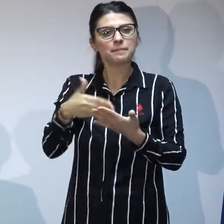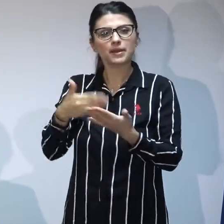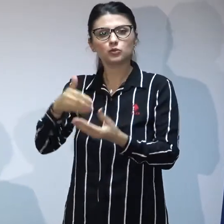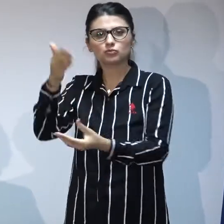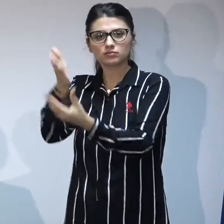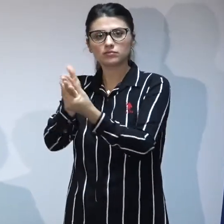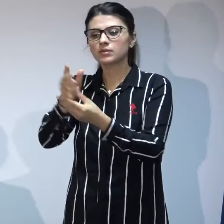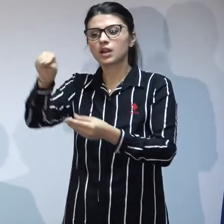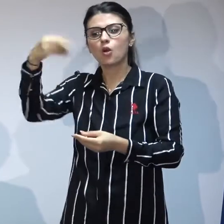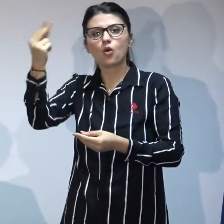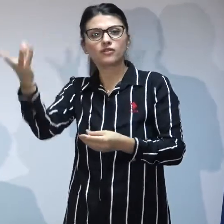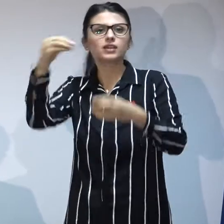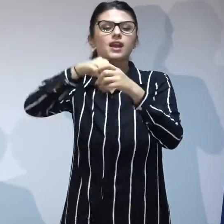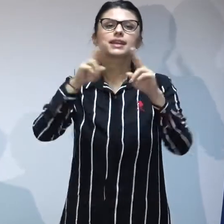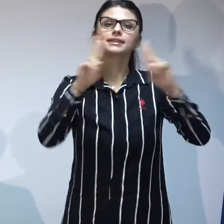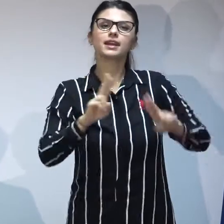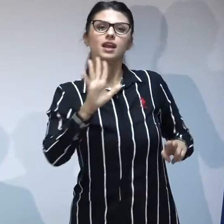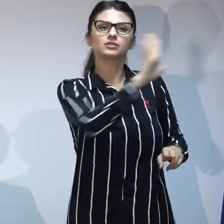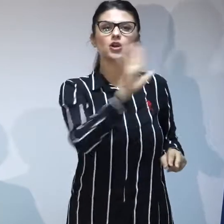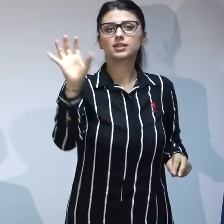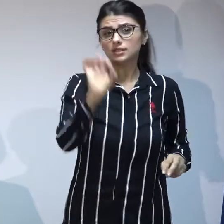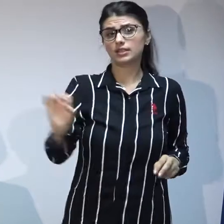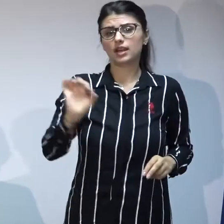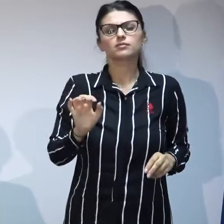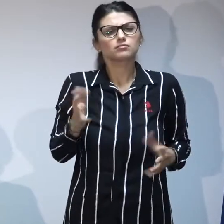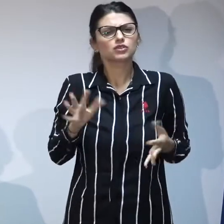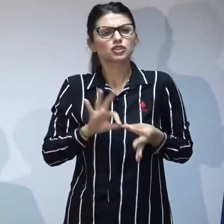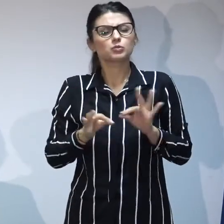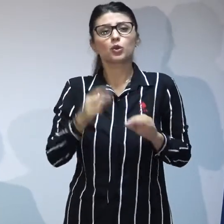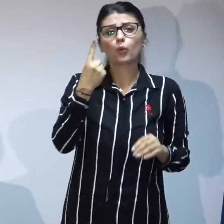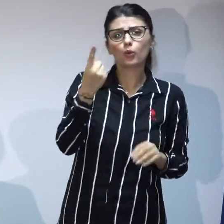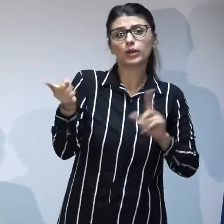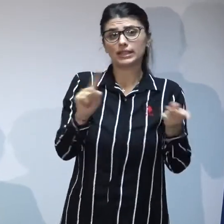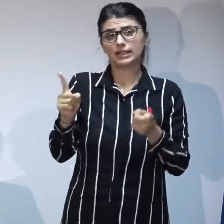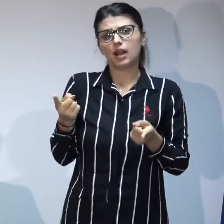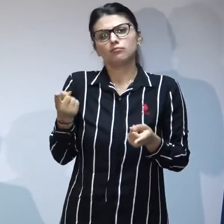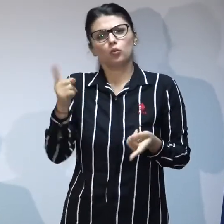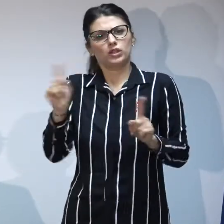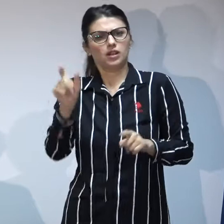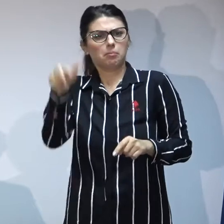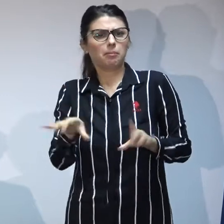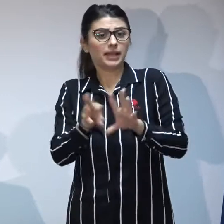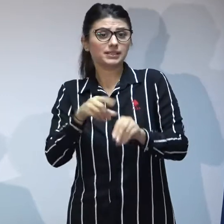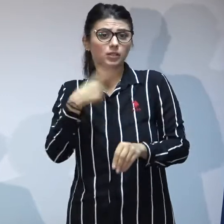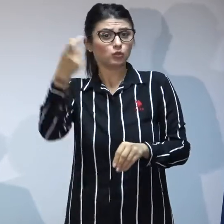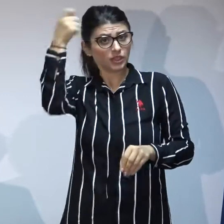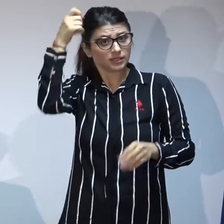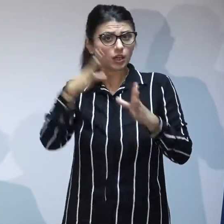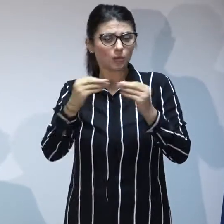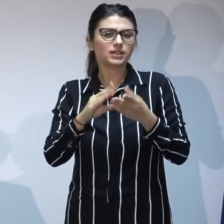internațională. Adopția internațională însemnând că cel puțin unul dintre părinți este cetățan român, dar